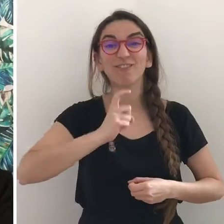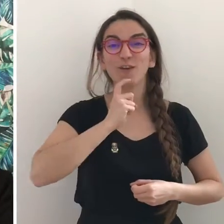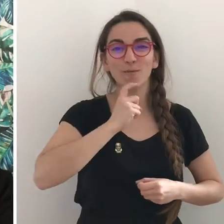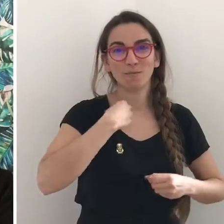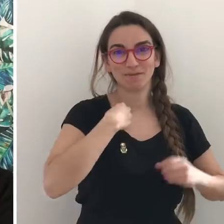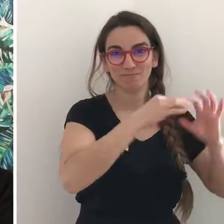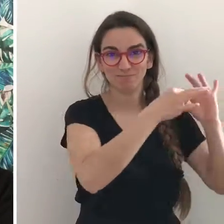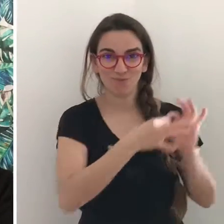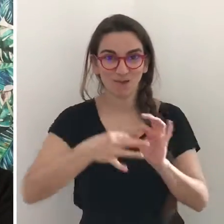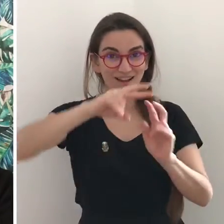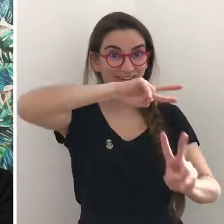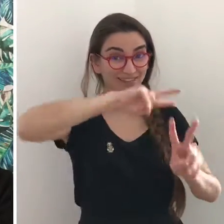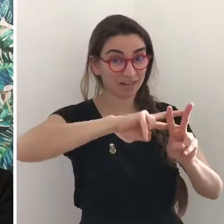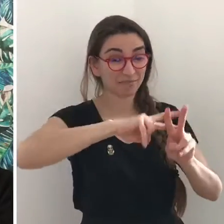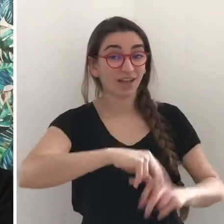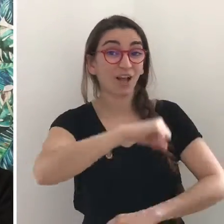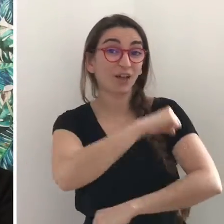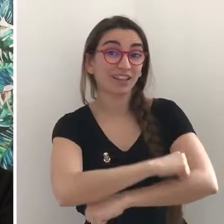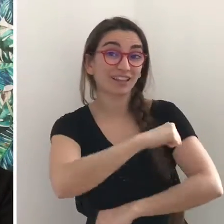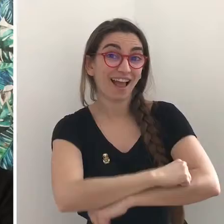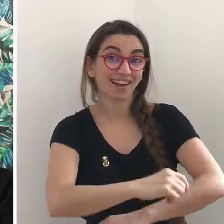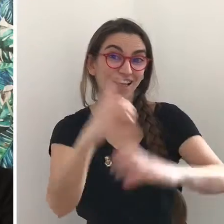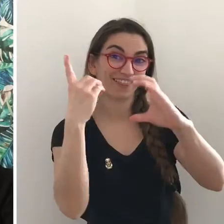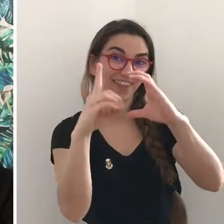charlar sobre tribus.